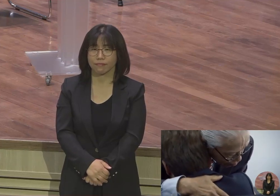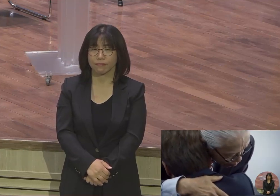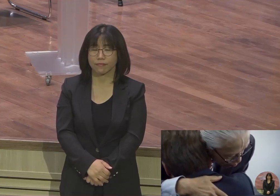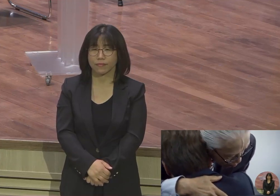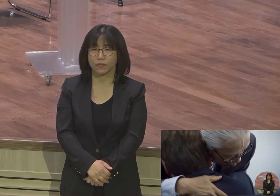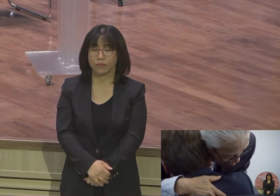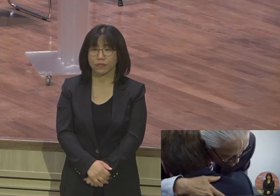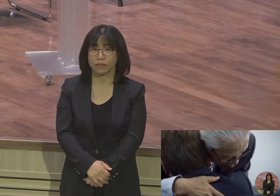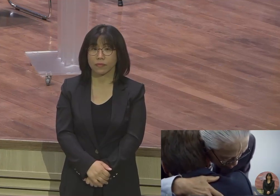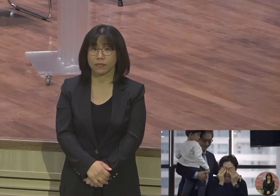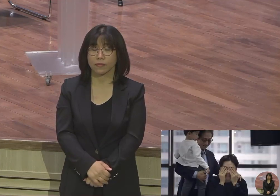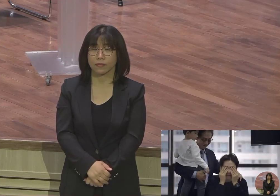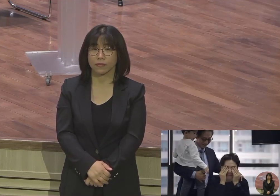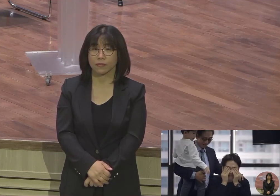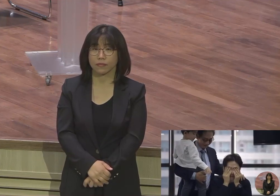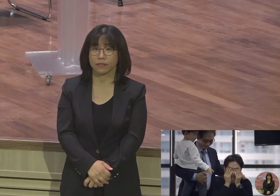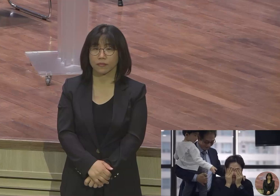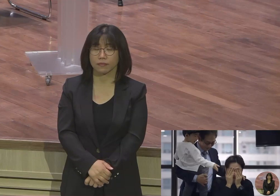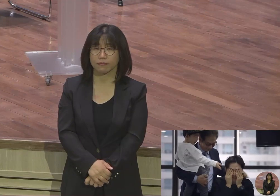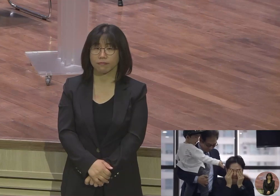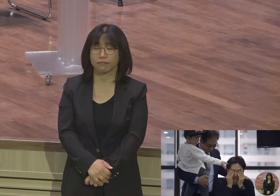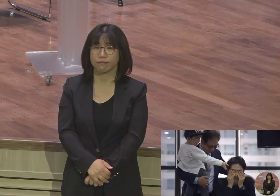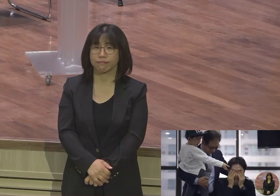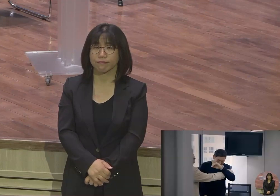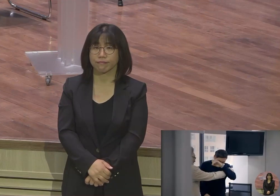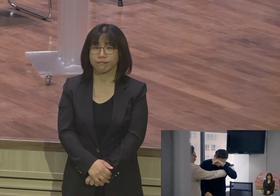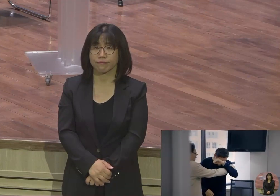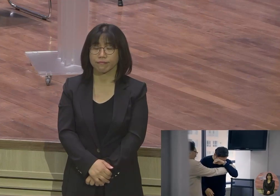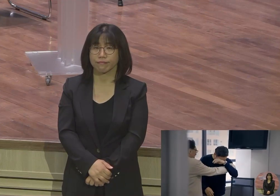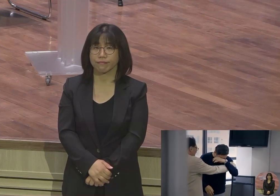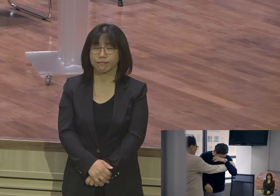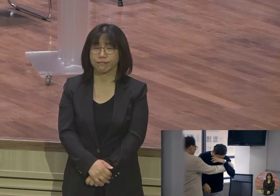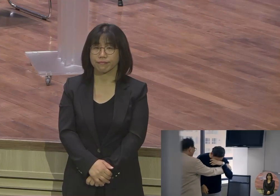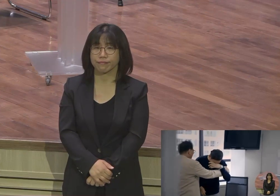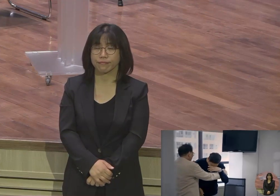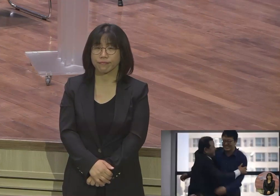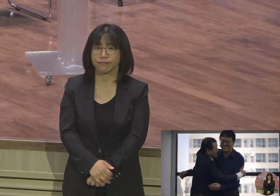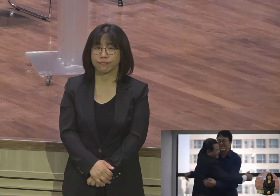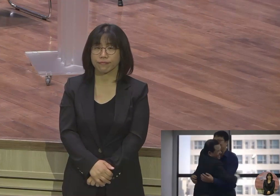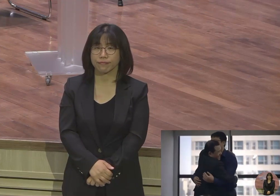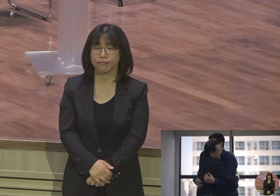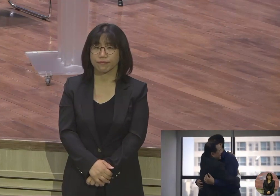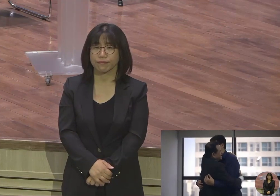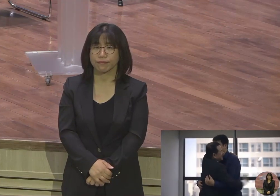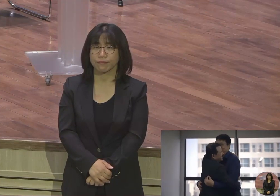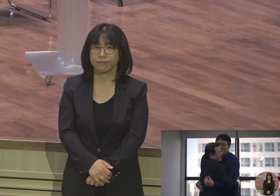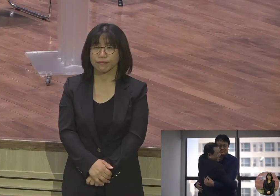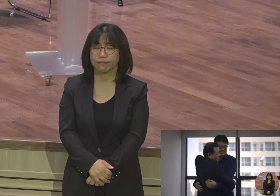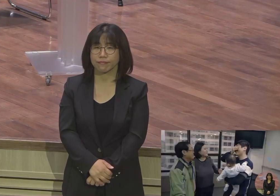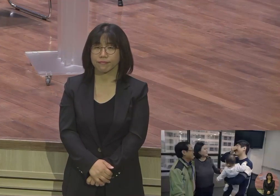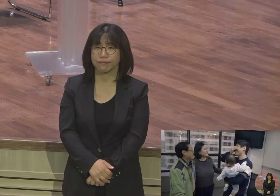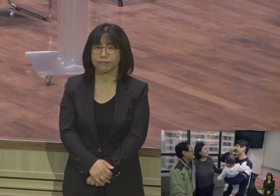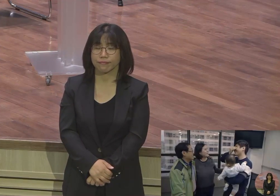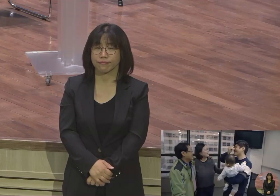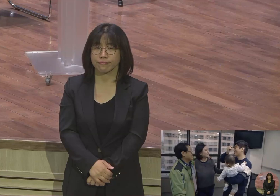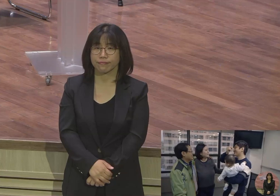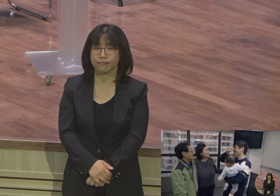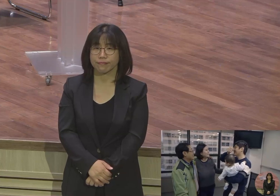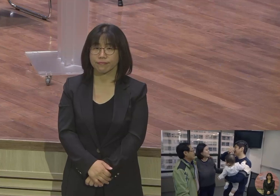미안하다. 그런 마음으로